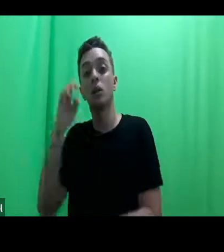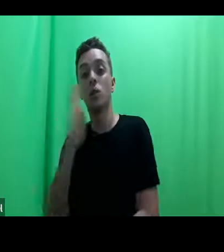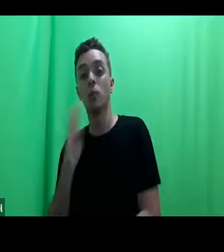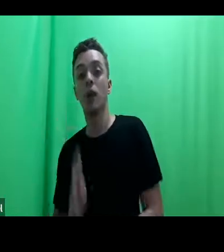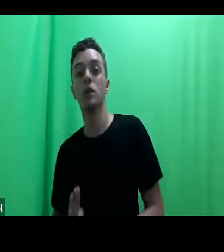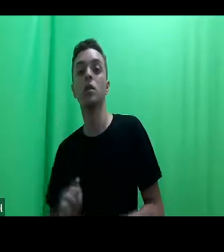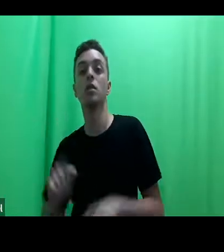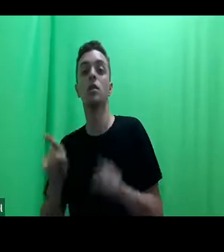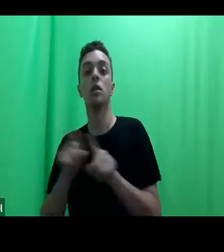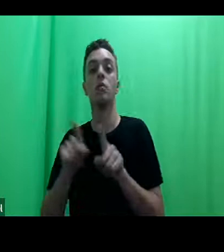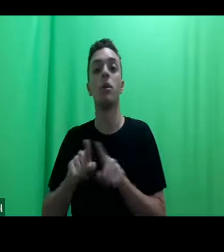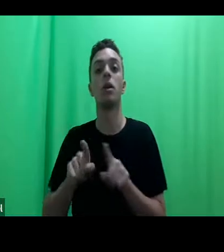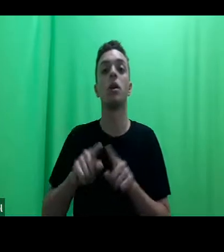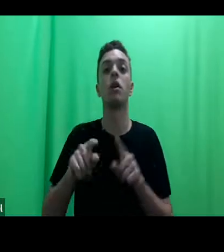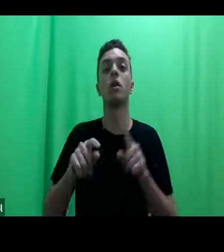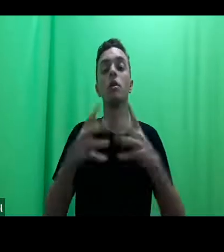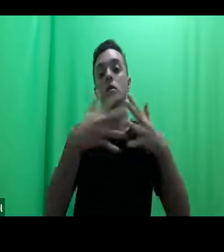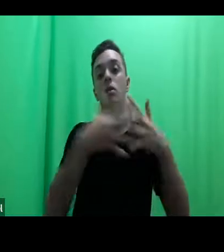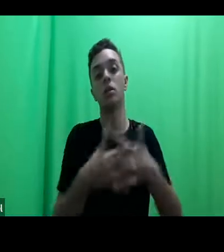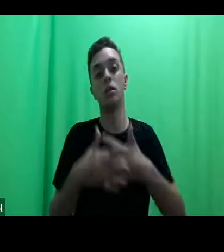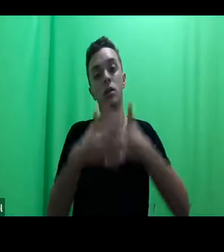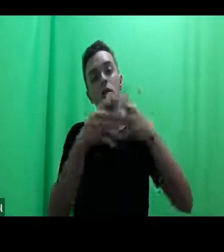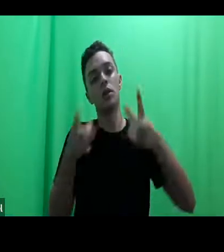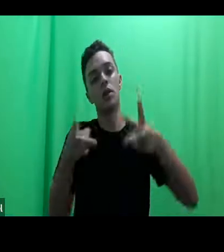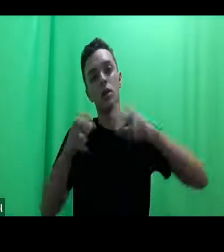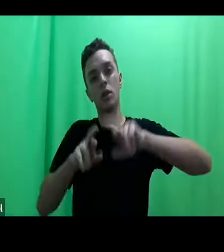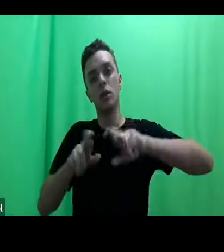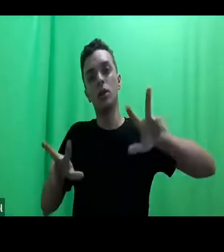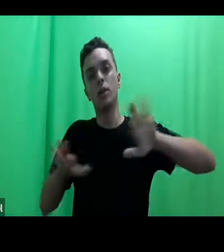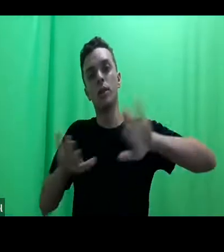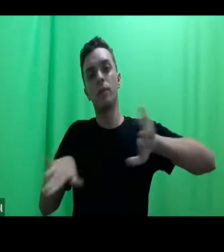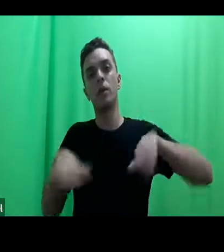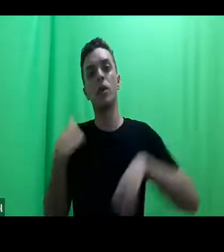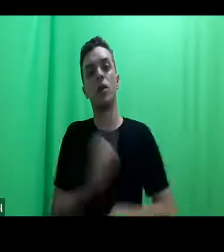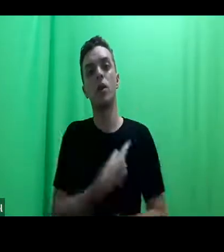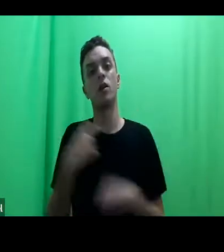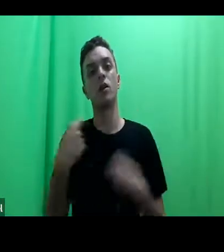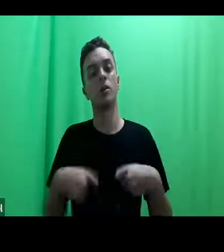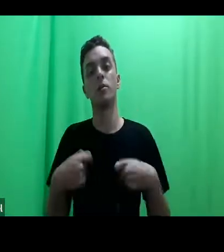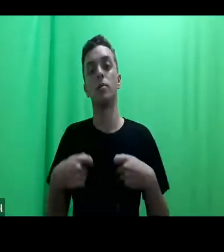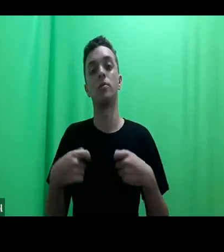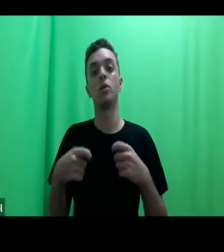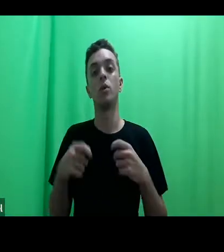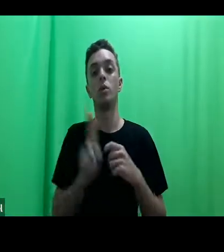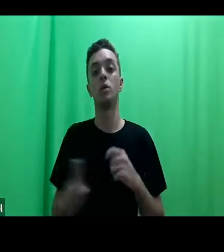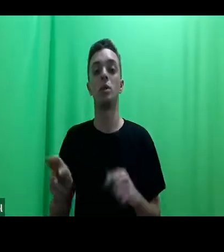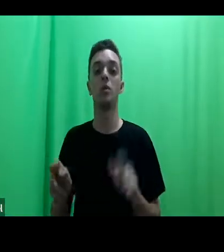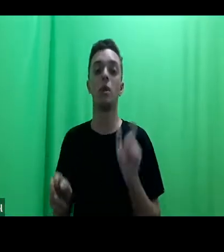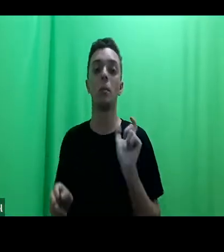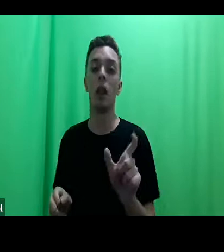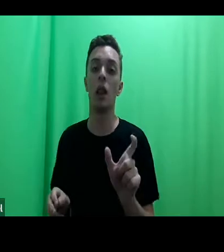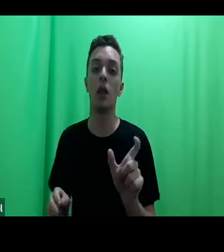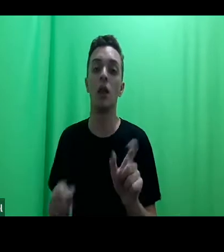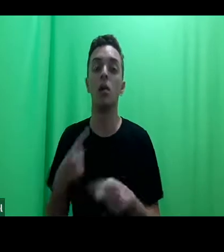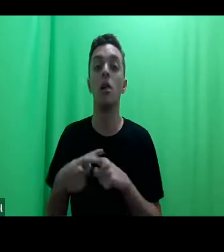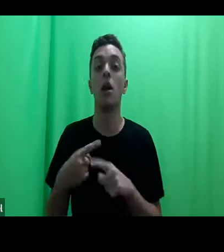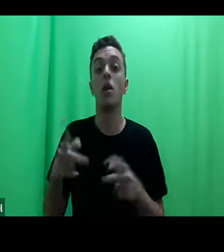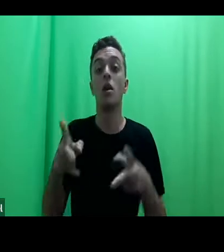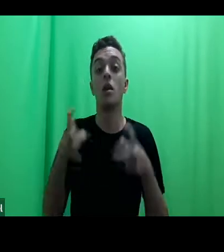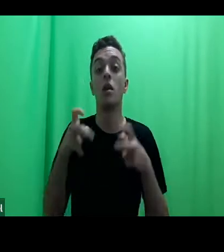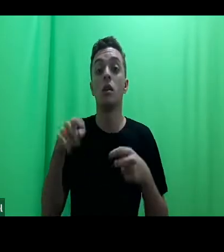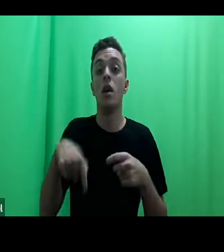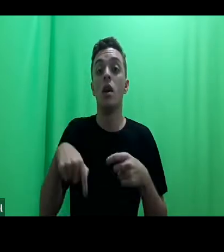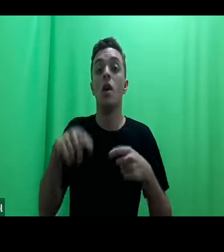Latina e nos Estados Unidos e preferiu nem usar o termo, porque ele percebia que, no